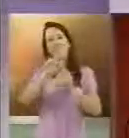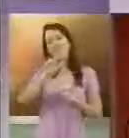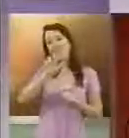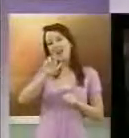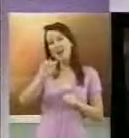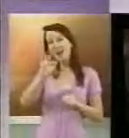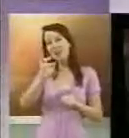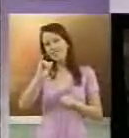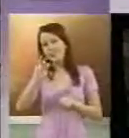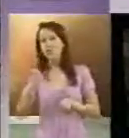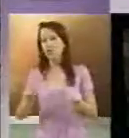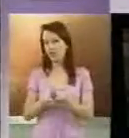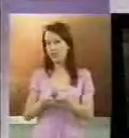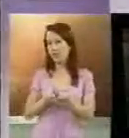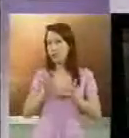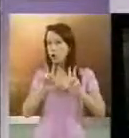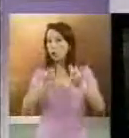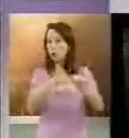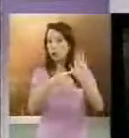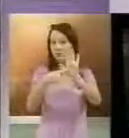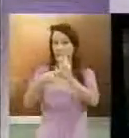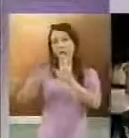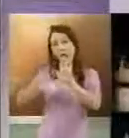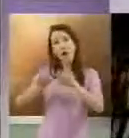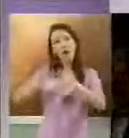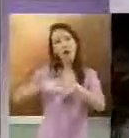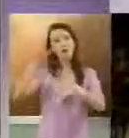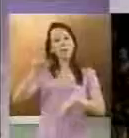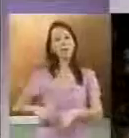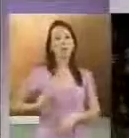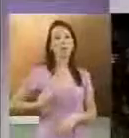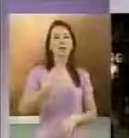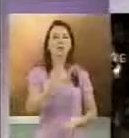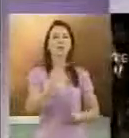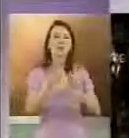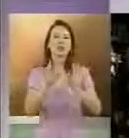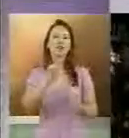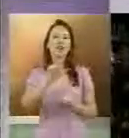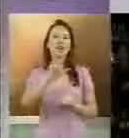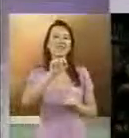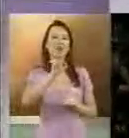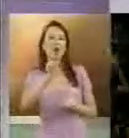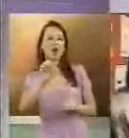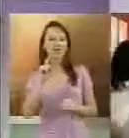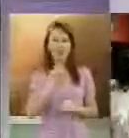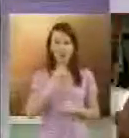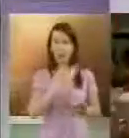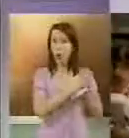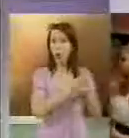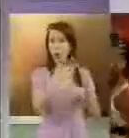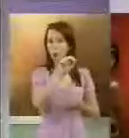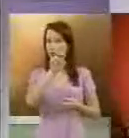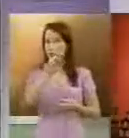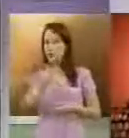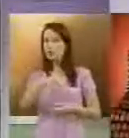sermos skatistas também. Todas as obras são de participantes do projeto. Desde 2005, alunos de escolas estaduais têm